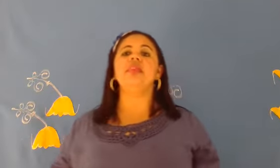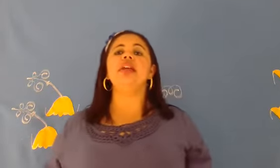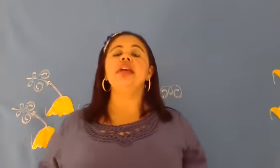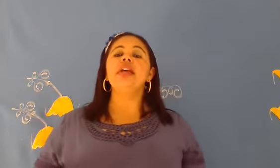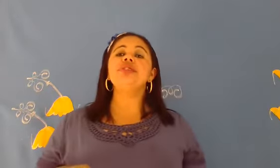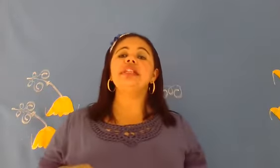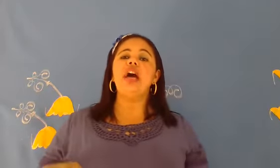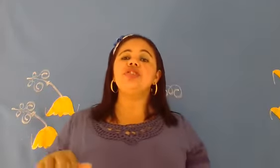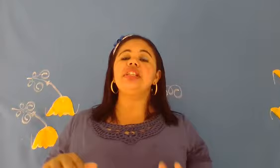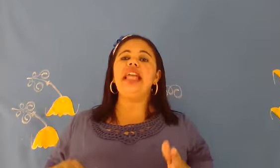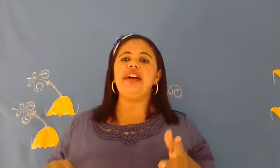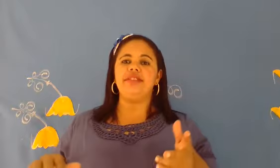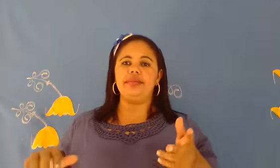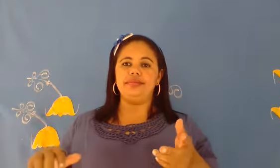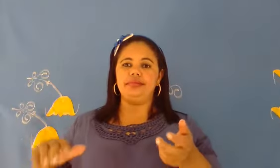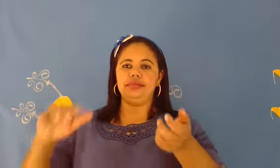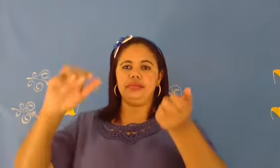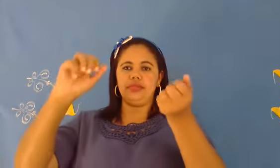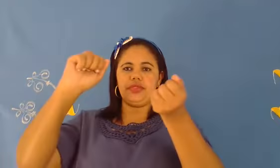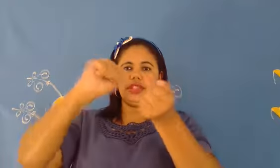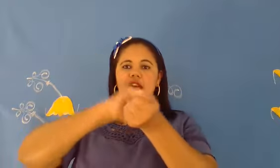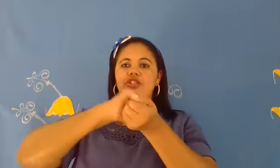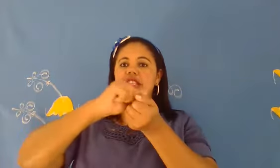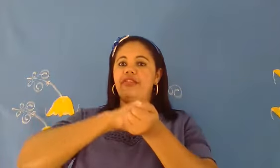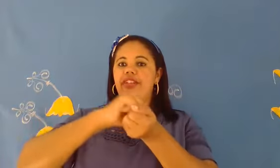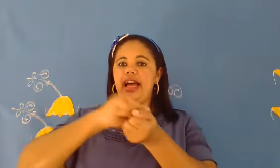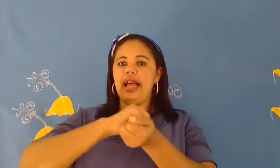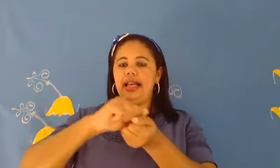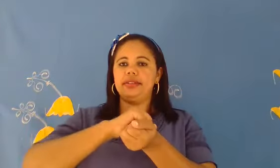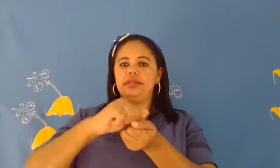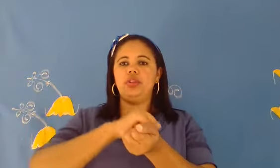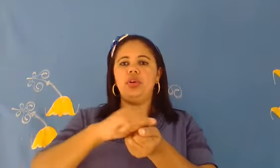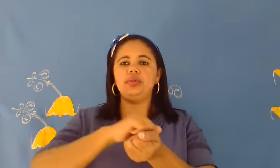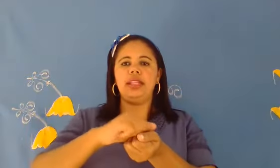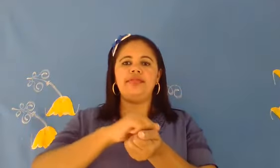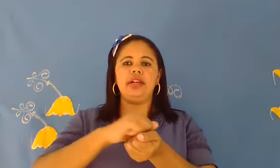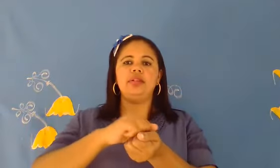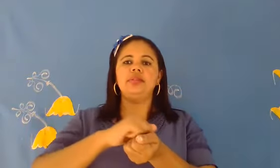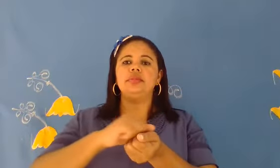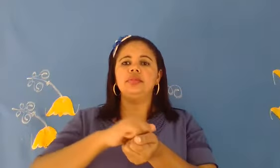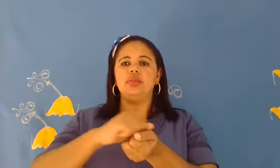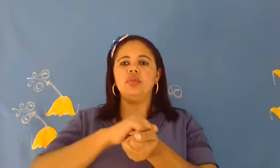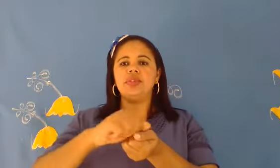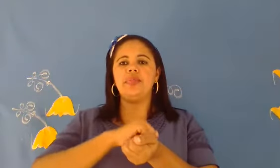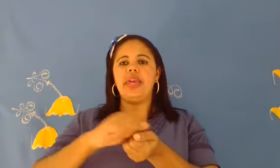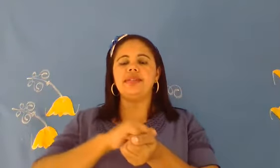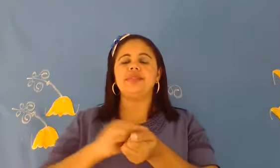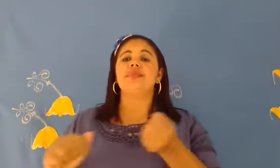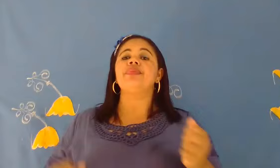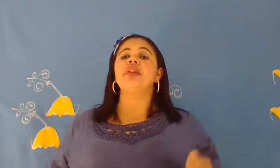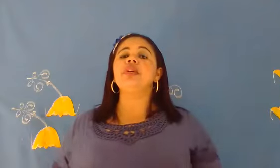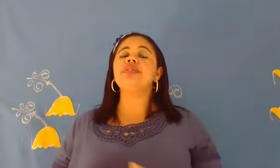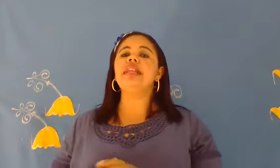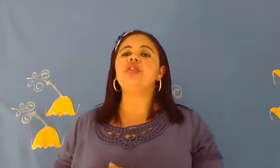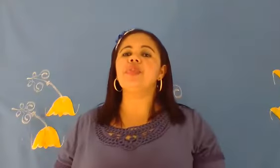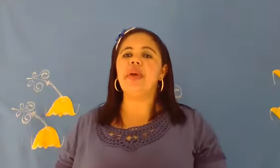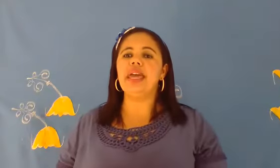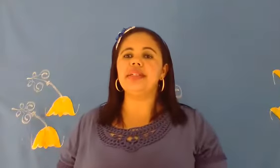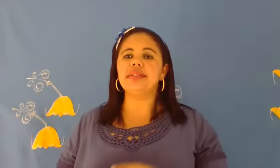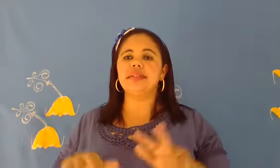E o sinal de lava? O sinal de lavar ou lavar os pés. E o sinal de pés?